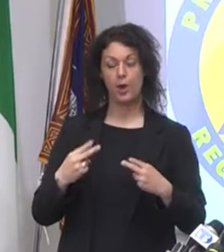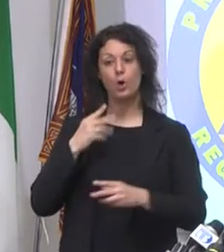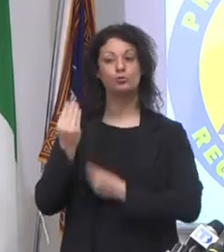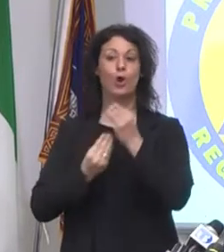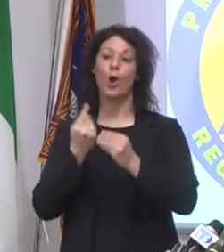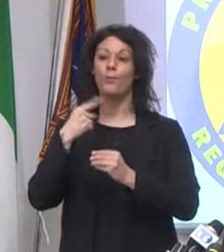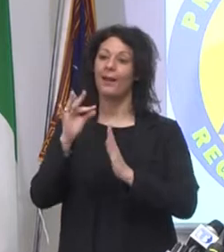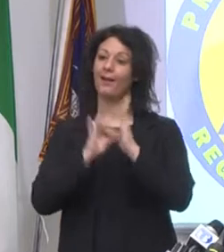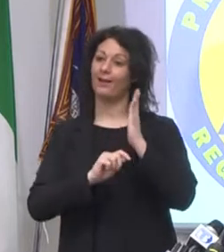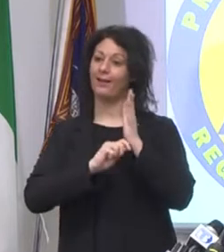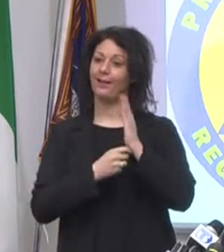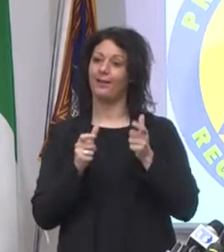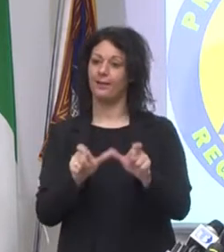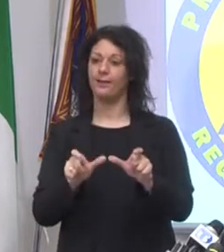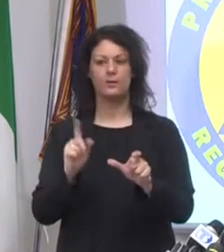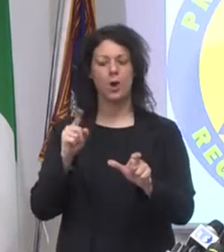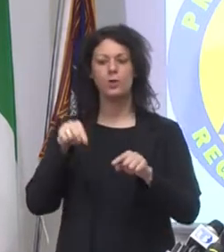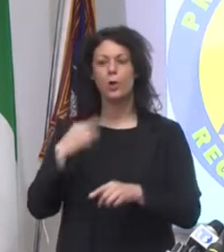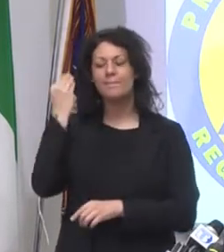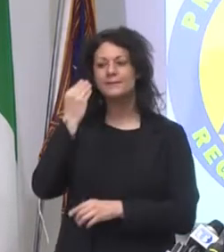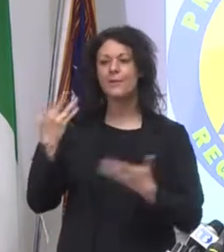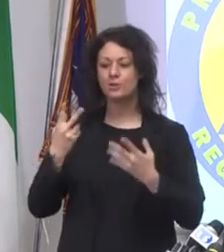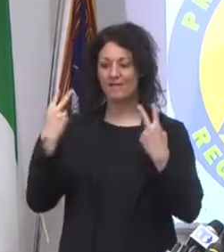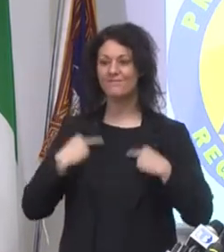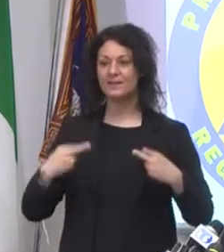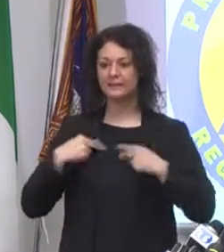positivi vuol dire che non fa i test, ha concluso Zaia.